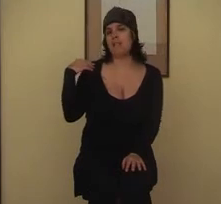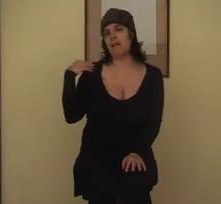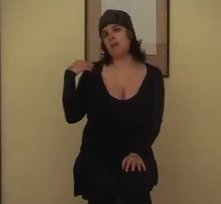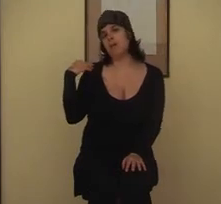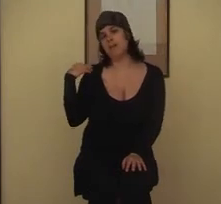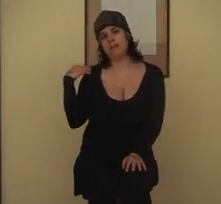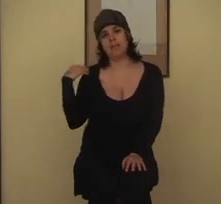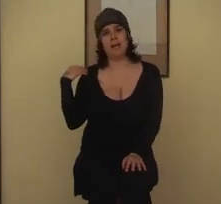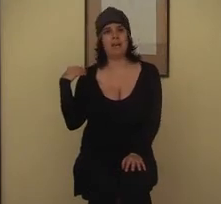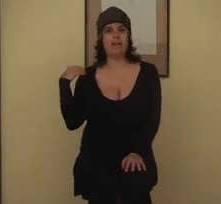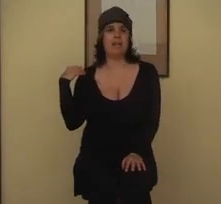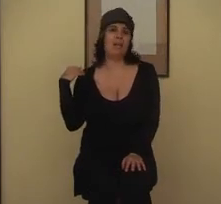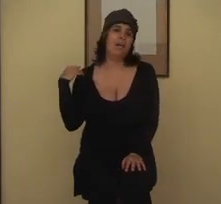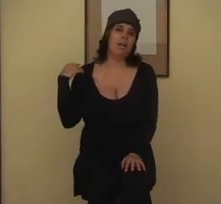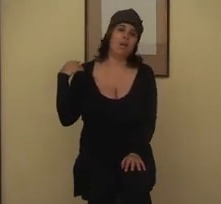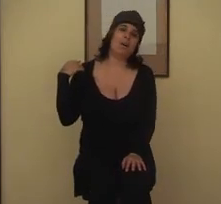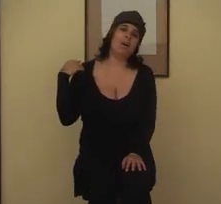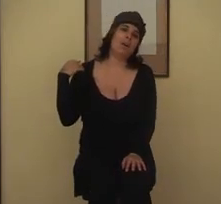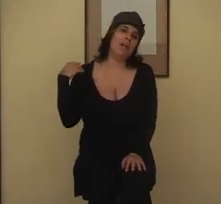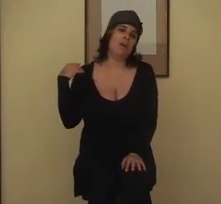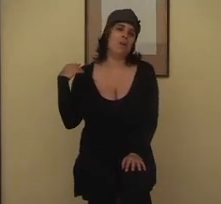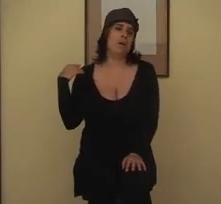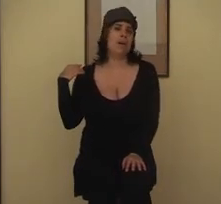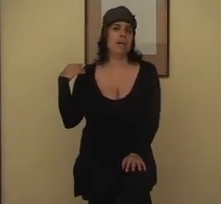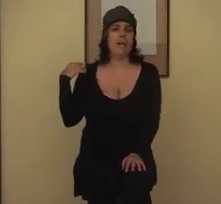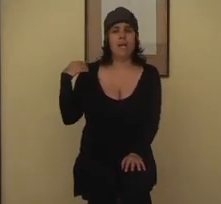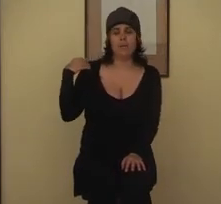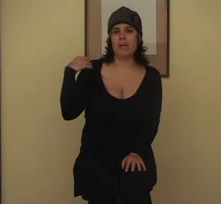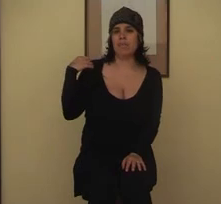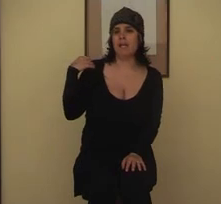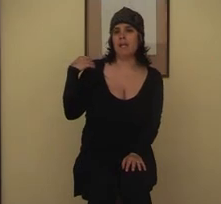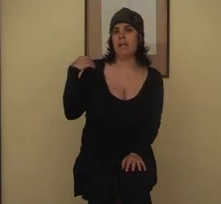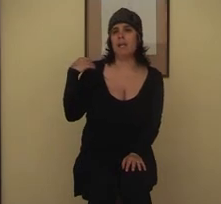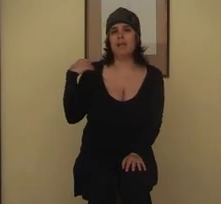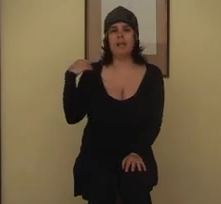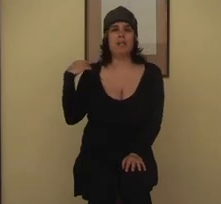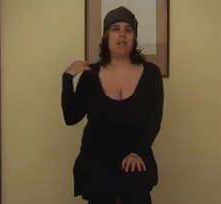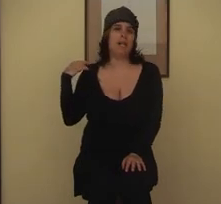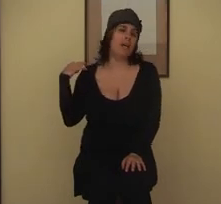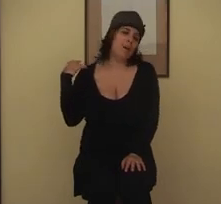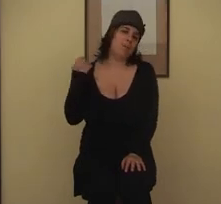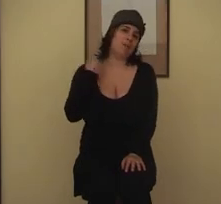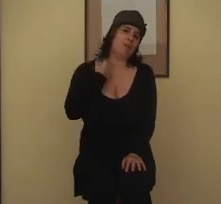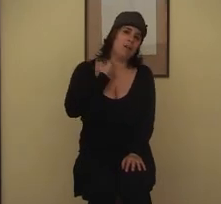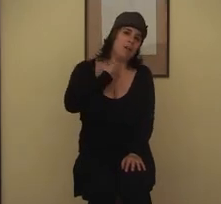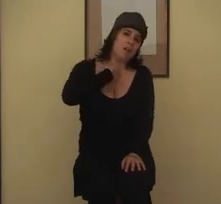siamo stati cuore a cuore, per mille vite, mio solo